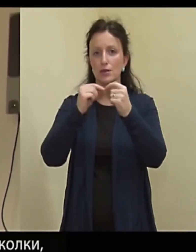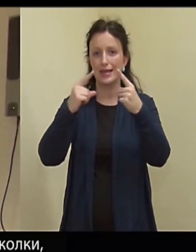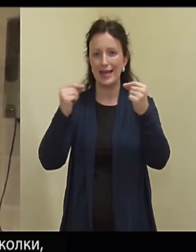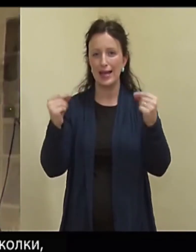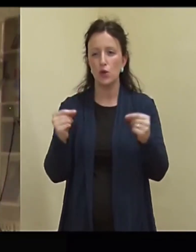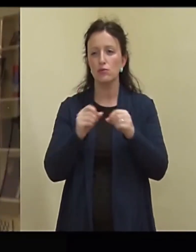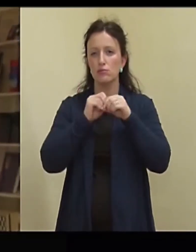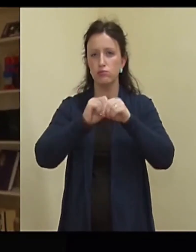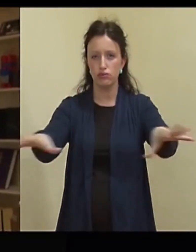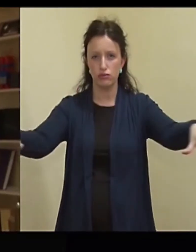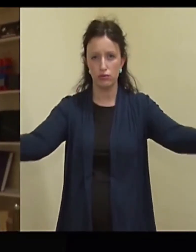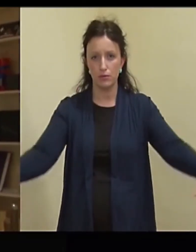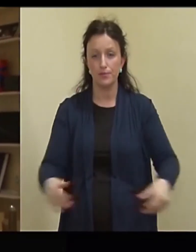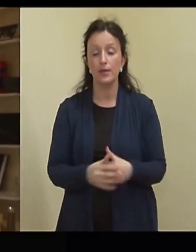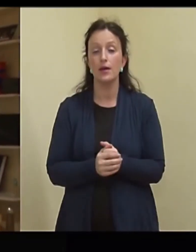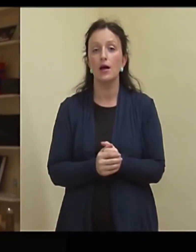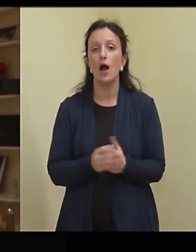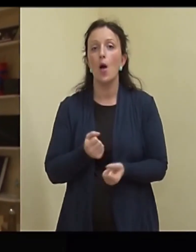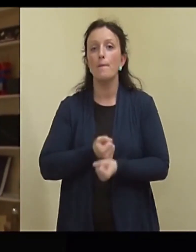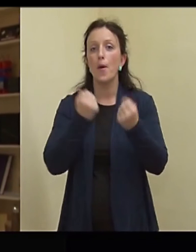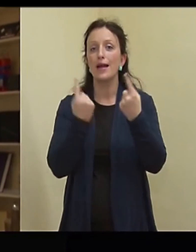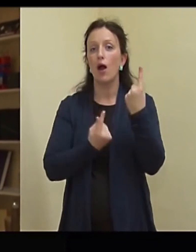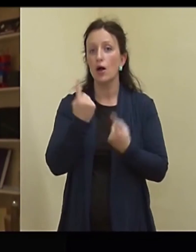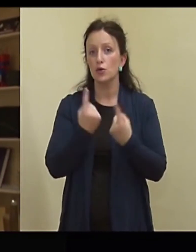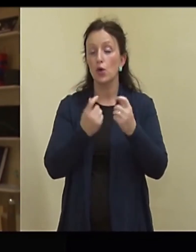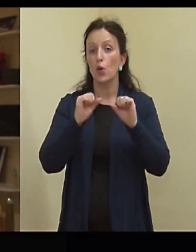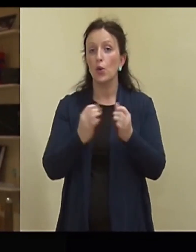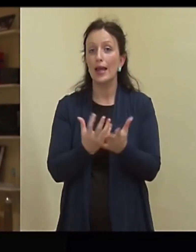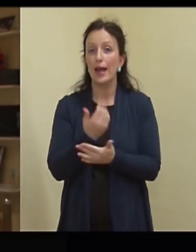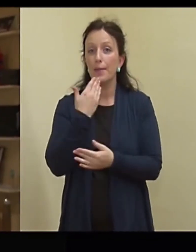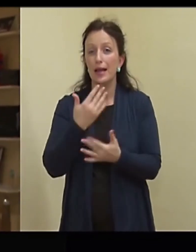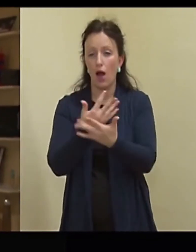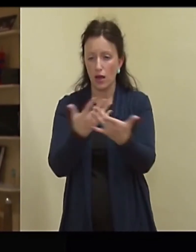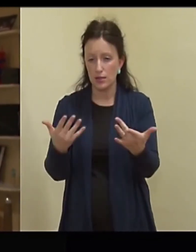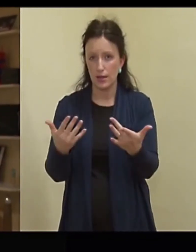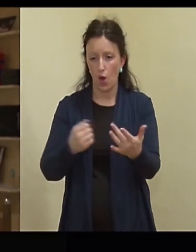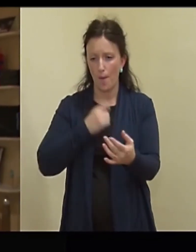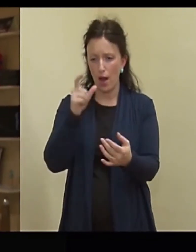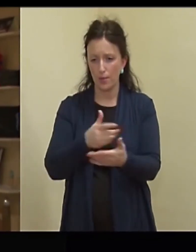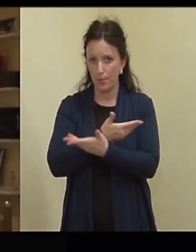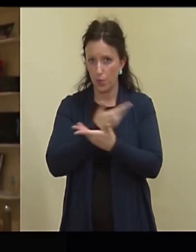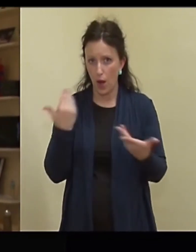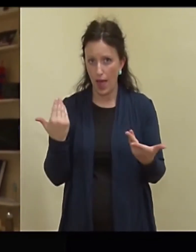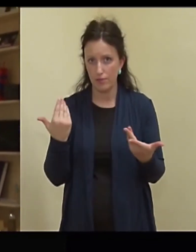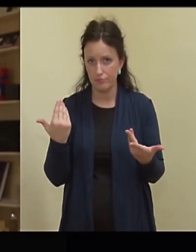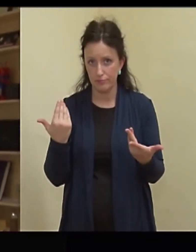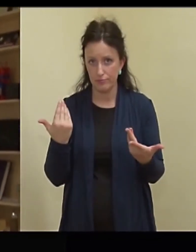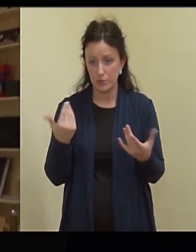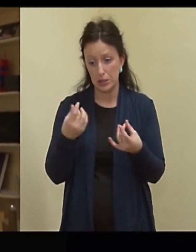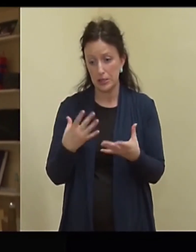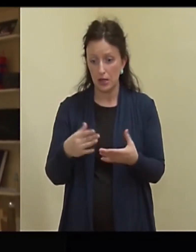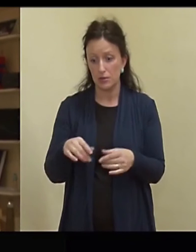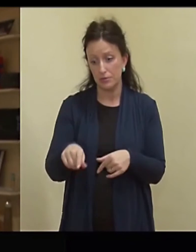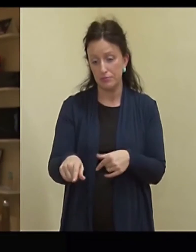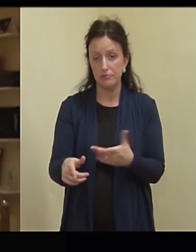käegi katsuda seita. Nende pommi kahtlusti üles, kui te leiate mingi omanikuta eseme, mis ei ole mitte kellegi oma, siis on